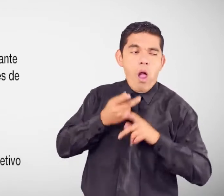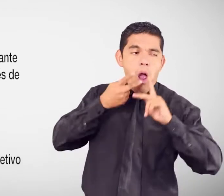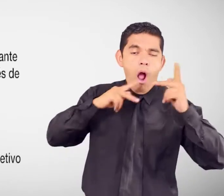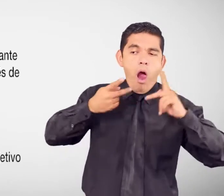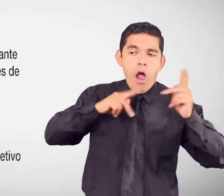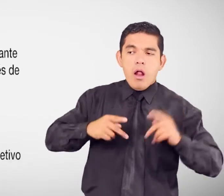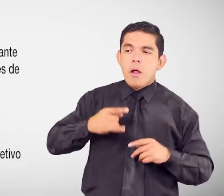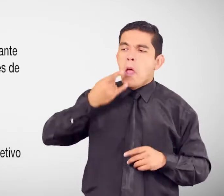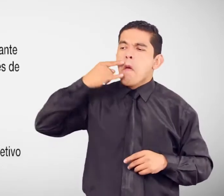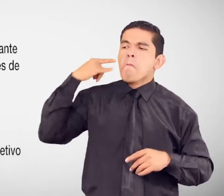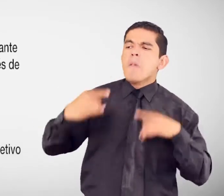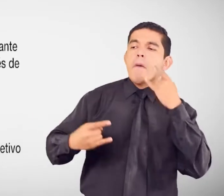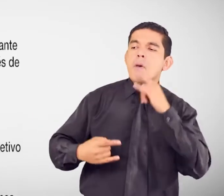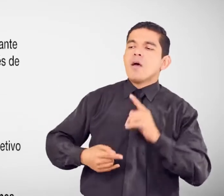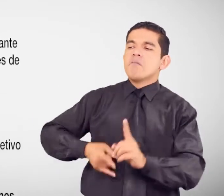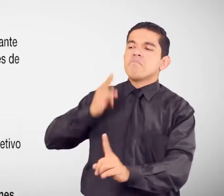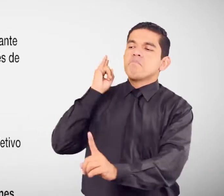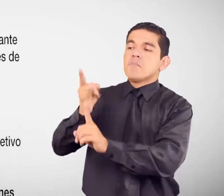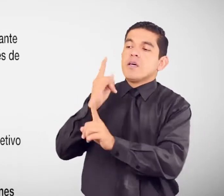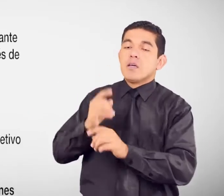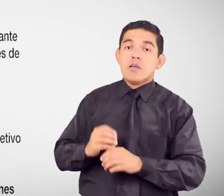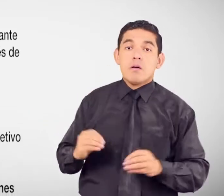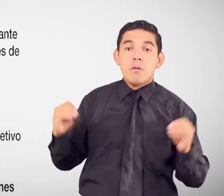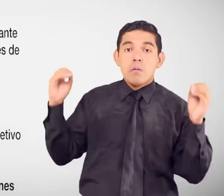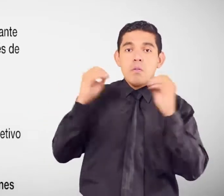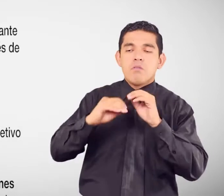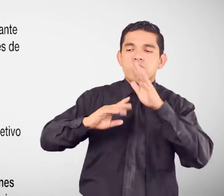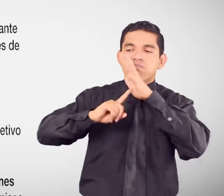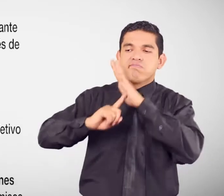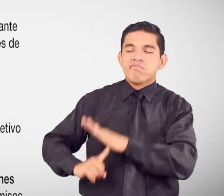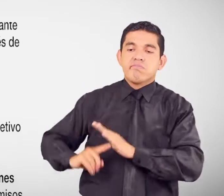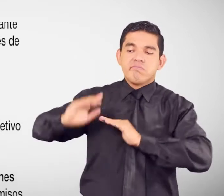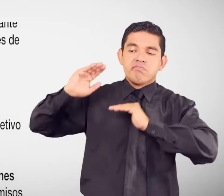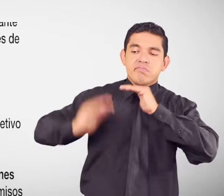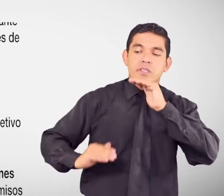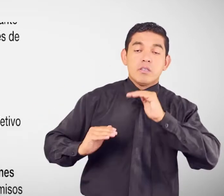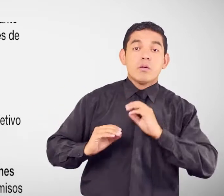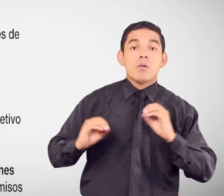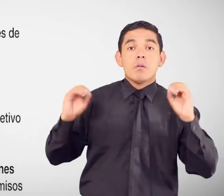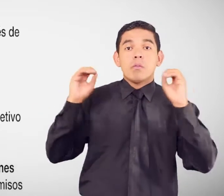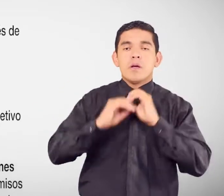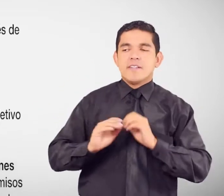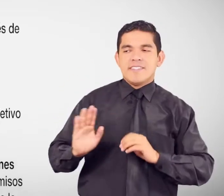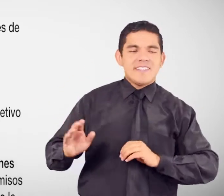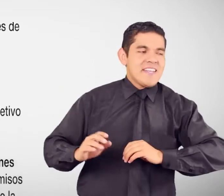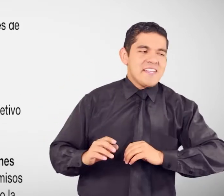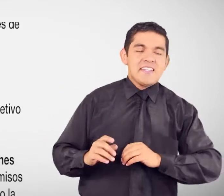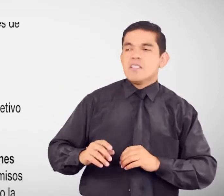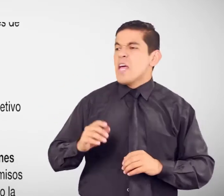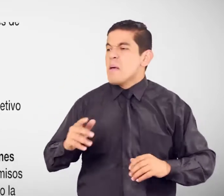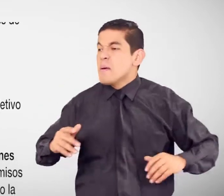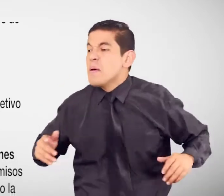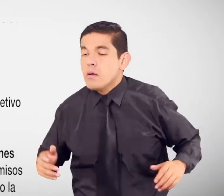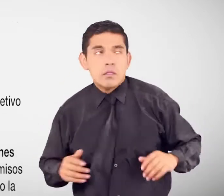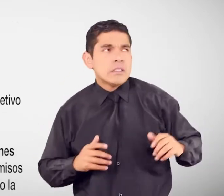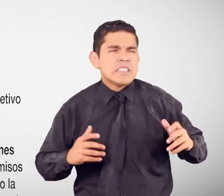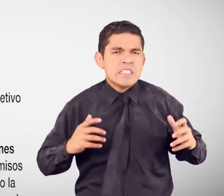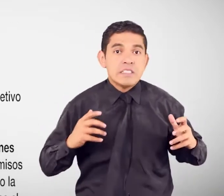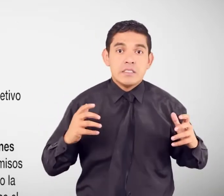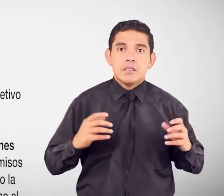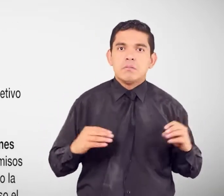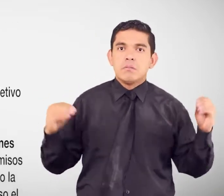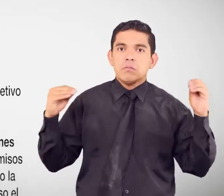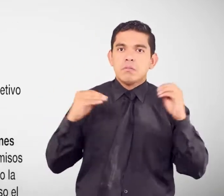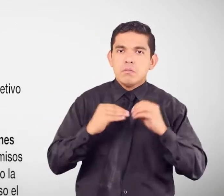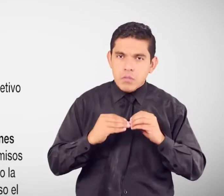Apodos Menosprecios Provocaciones Humillaciones Para amedrentar a la persona Que son utilizados Con el